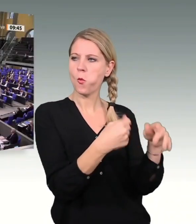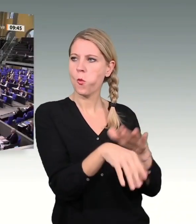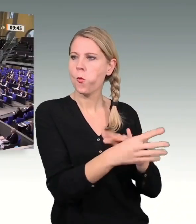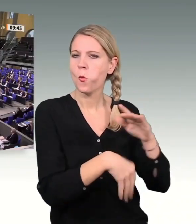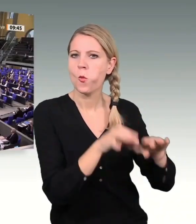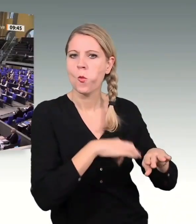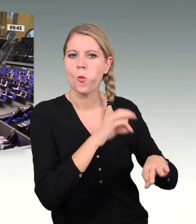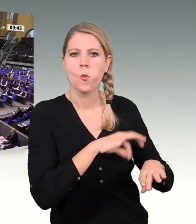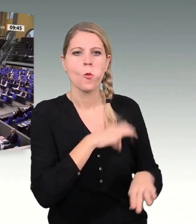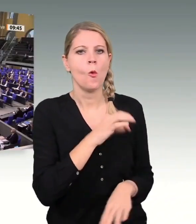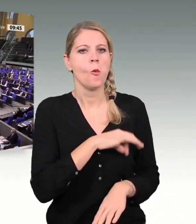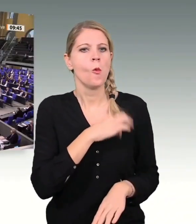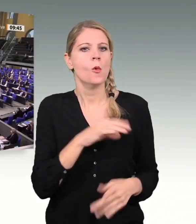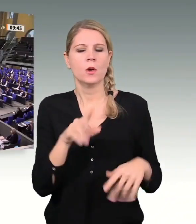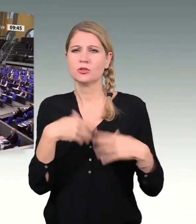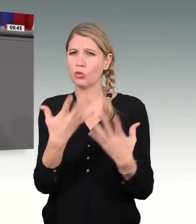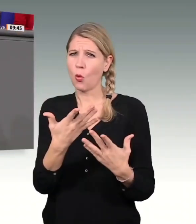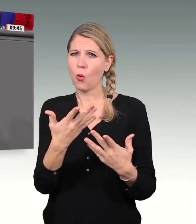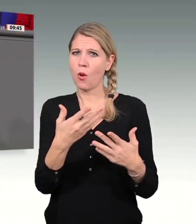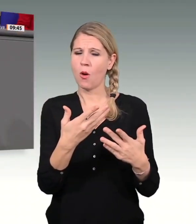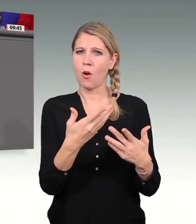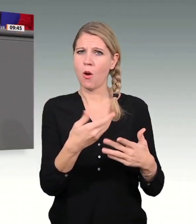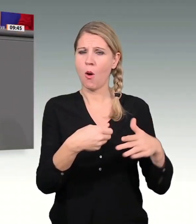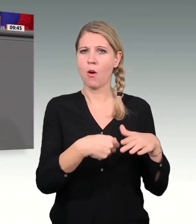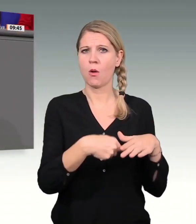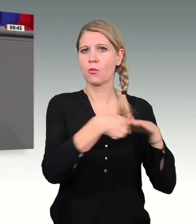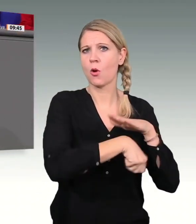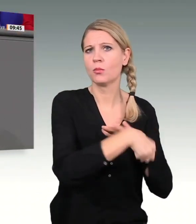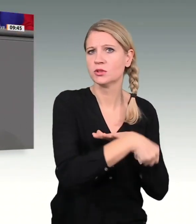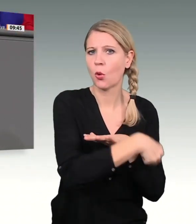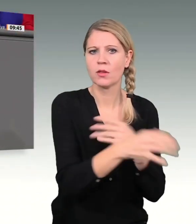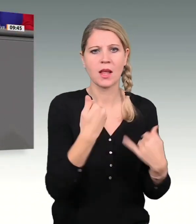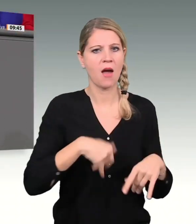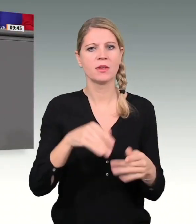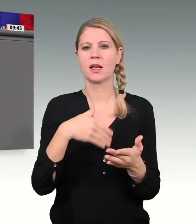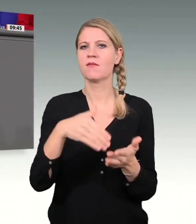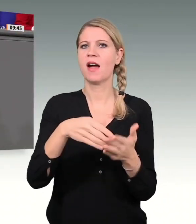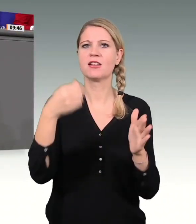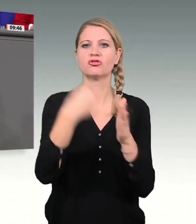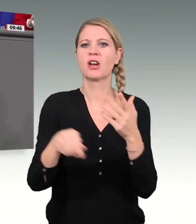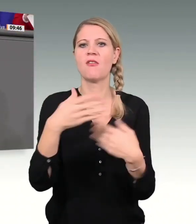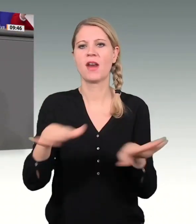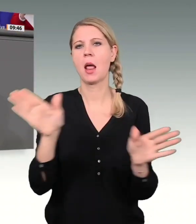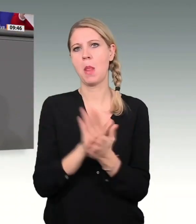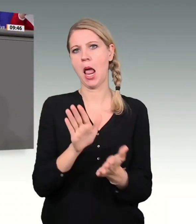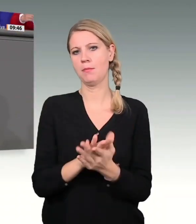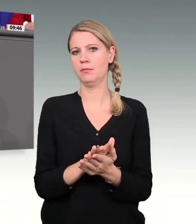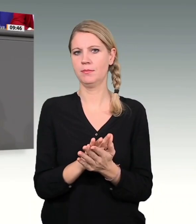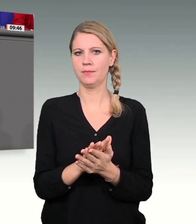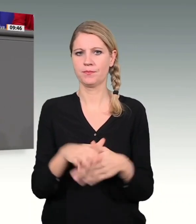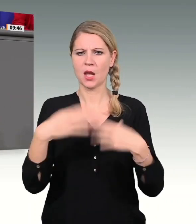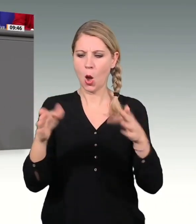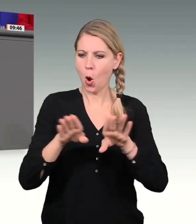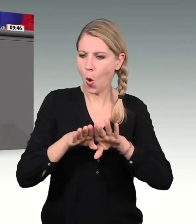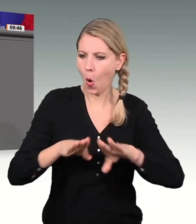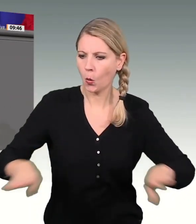Grundrechte einzuschränken und dem Parlament die Kontrollrechte zu entziehen, das ist einer Demokratie unwürdig. Wenn Sie mehr Fortschritt